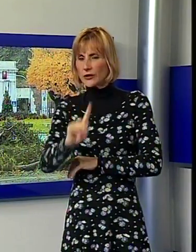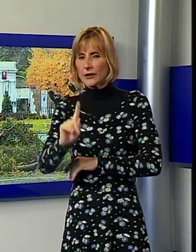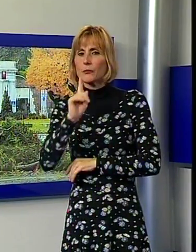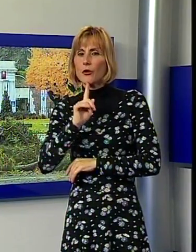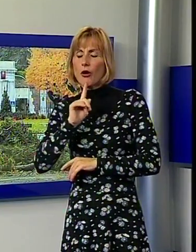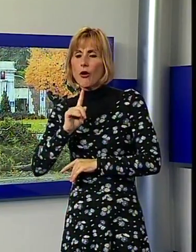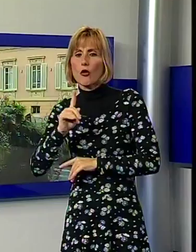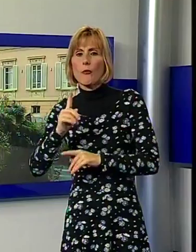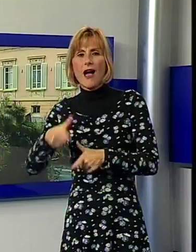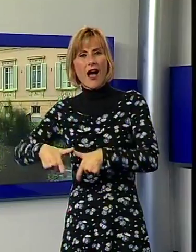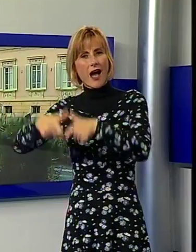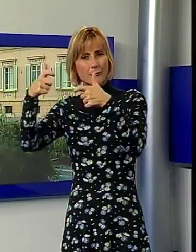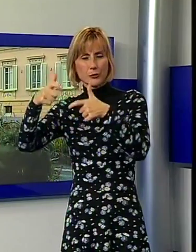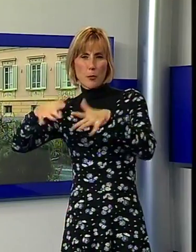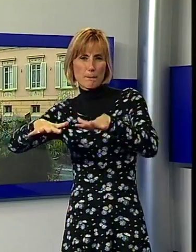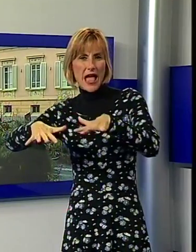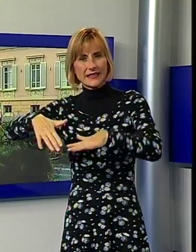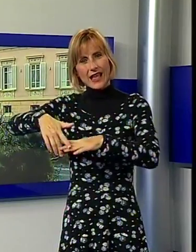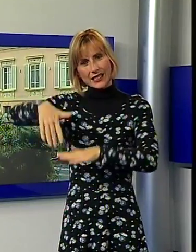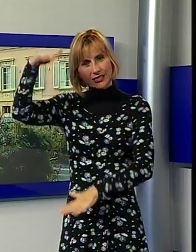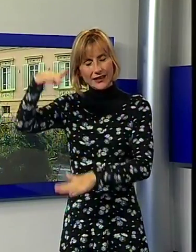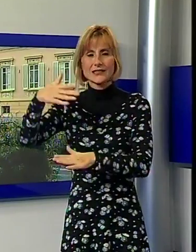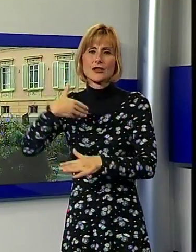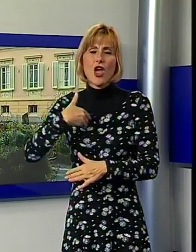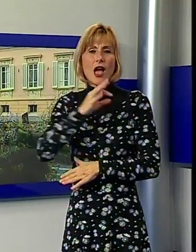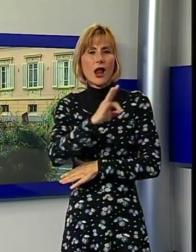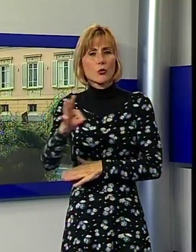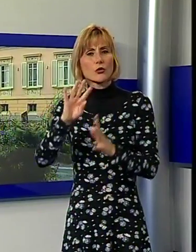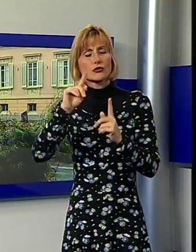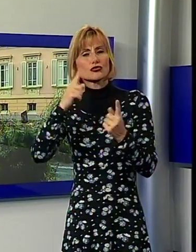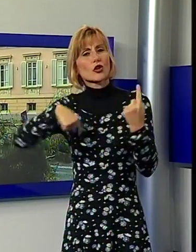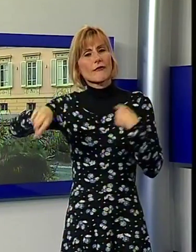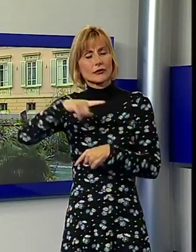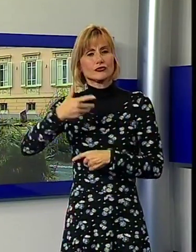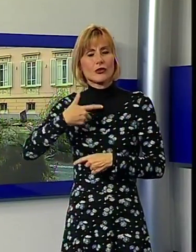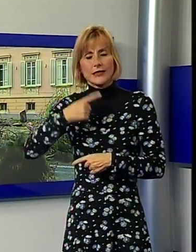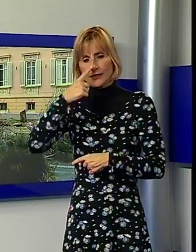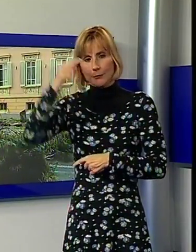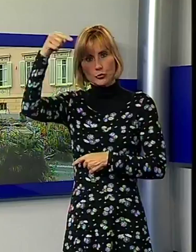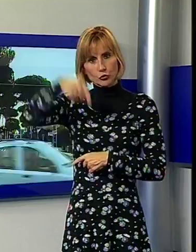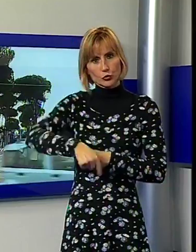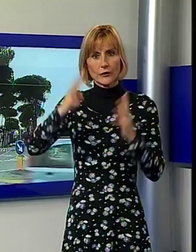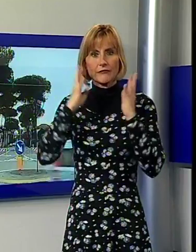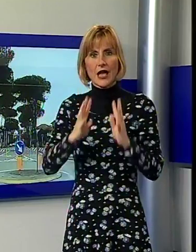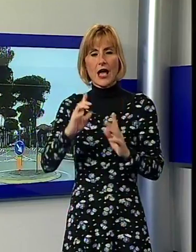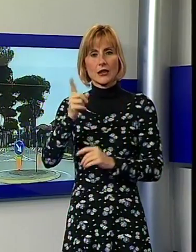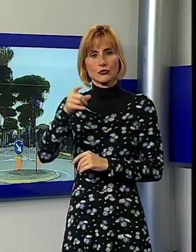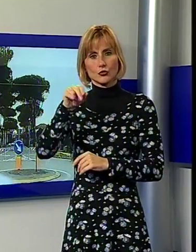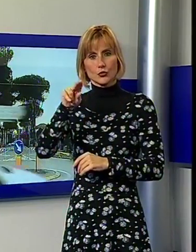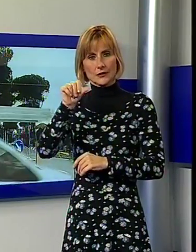altezza che è già presente in alcune viabilità della circonvallazione, ad esempio sul lato sud di Viale Giusti e nel primo tratto della pista